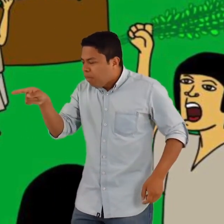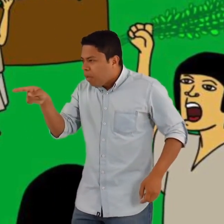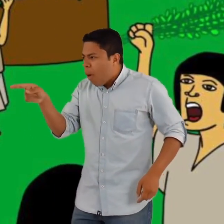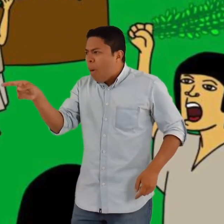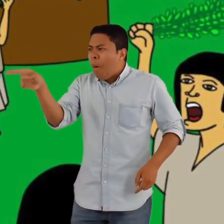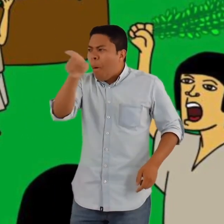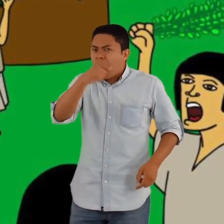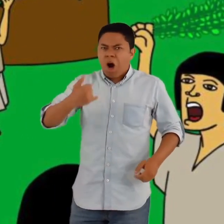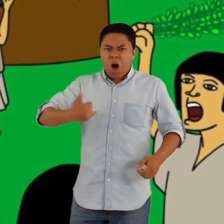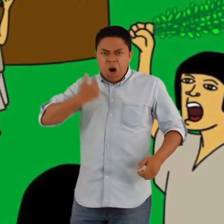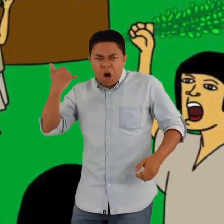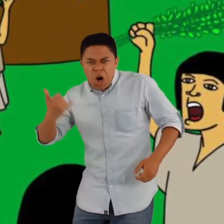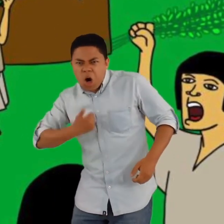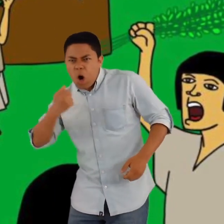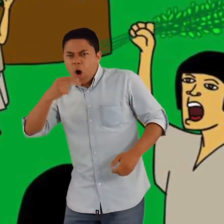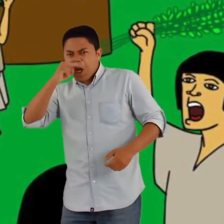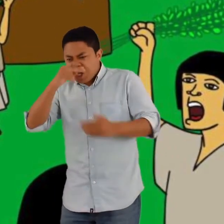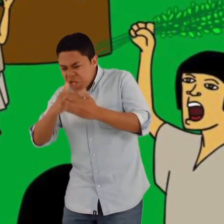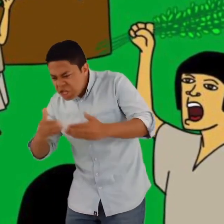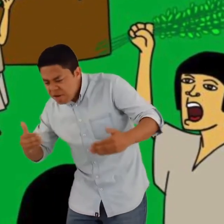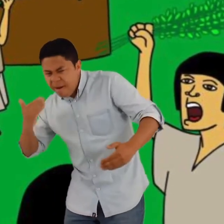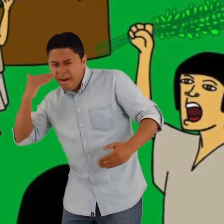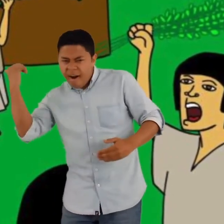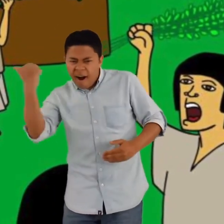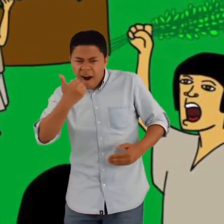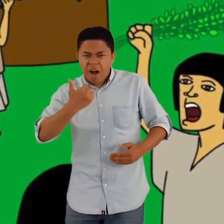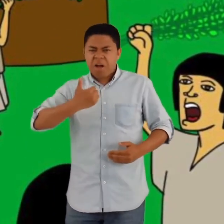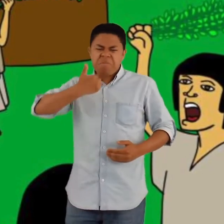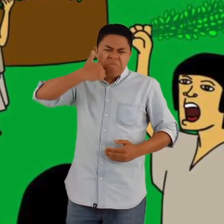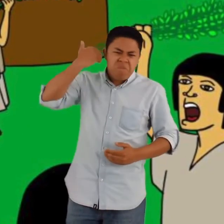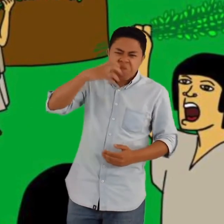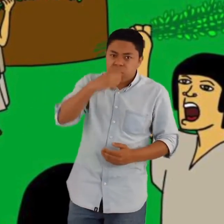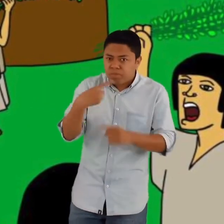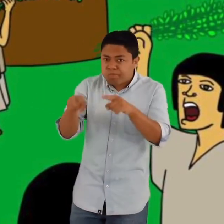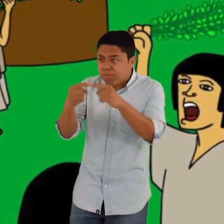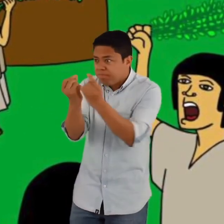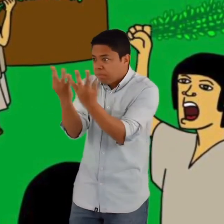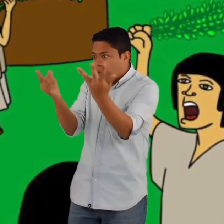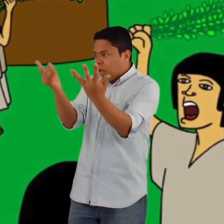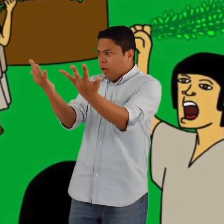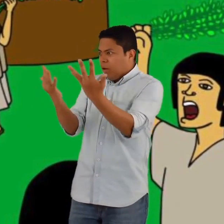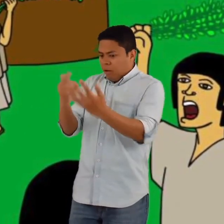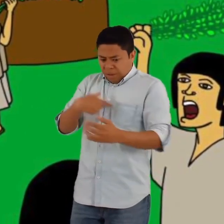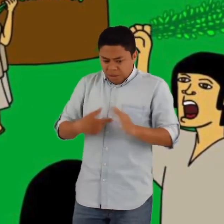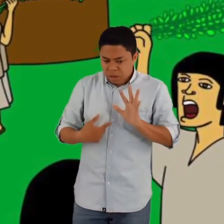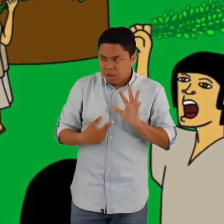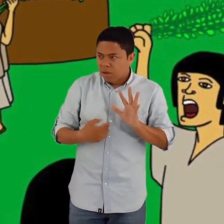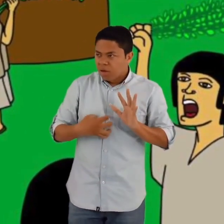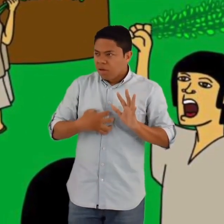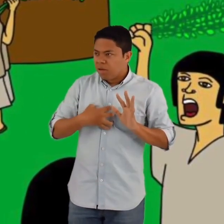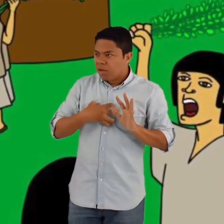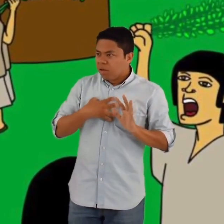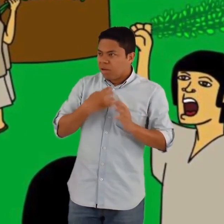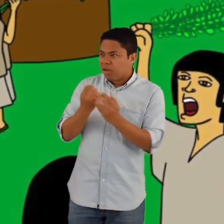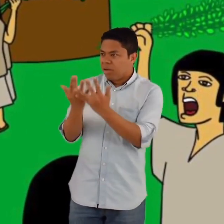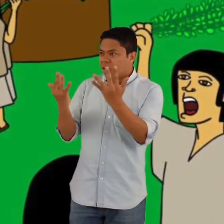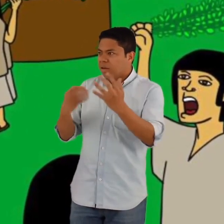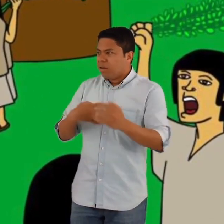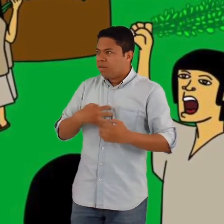mayores y también estaban los ancianos. A medida que se acercaban, los jefes